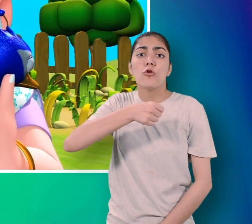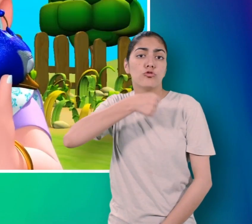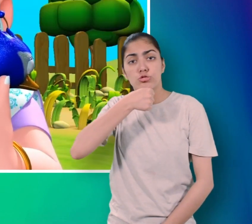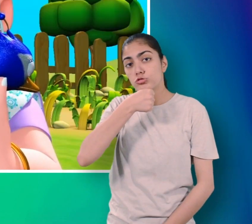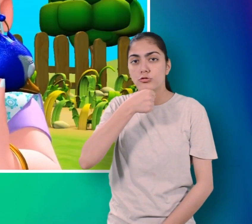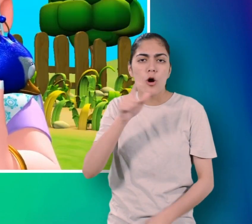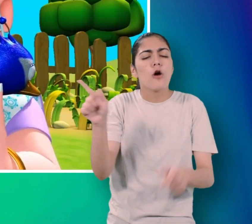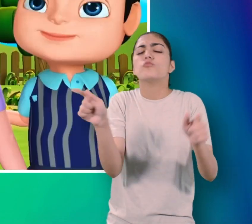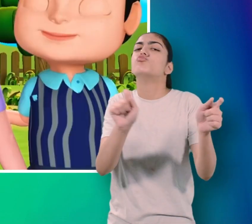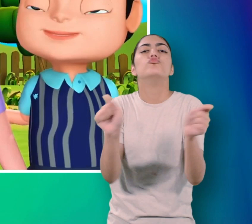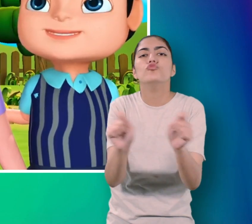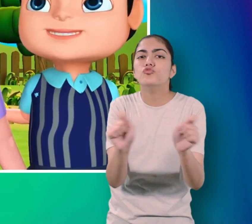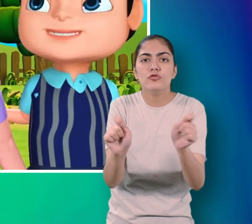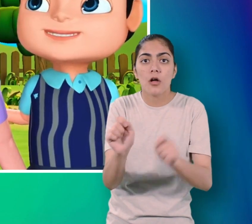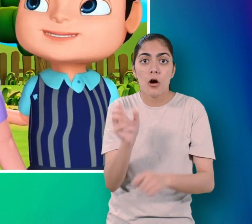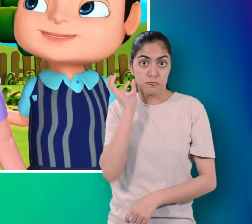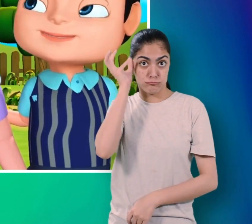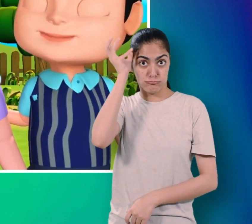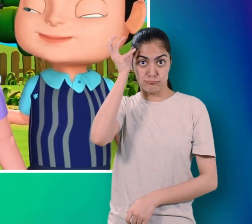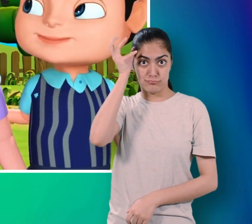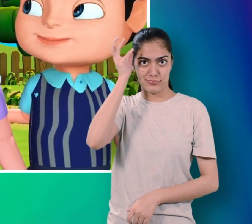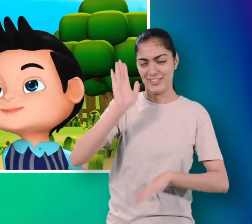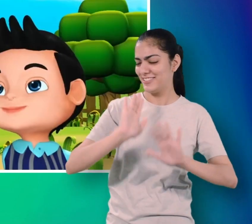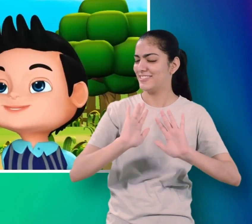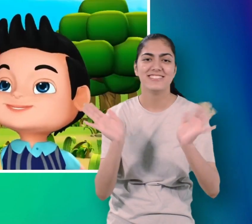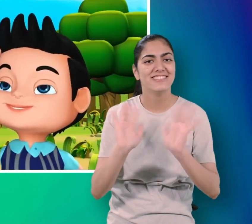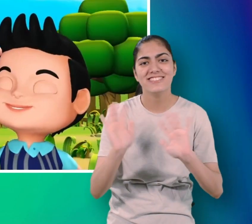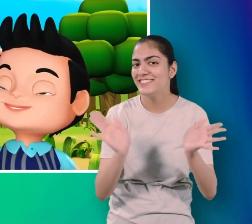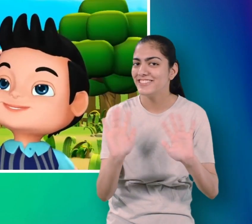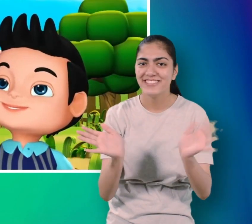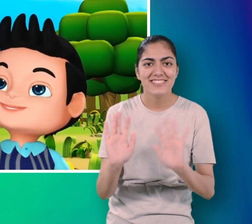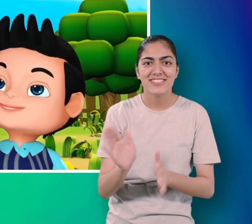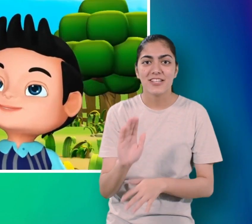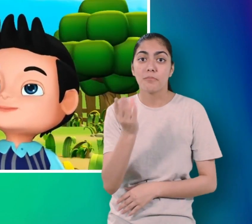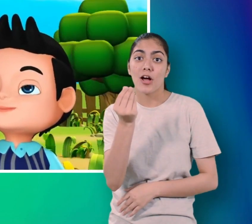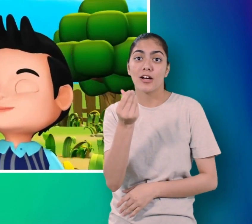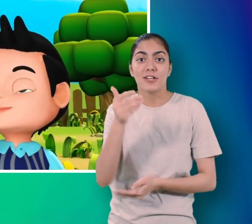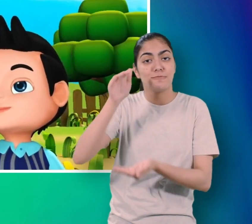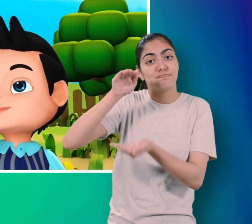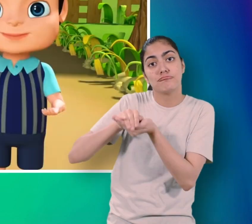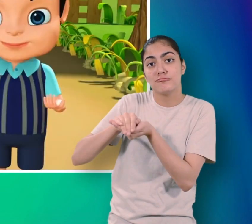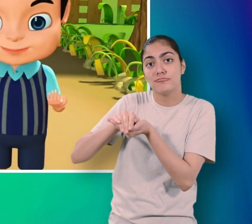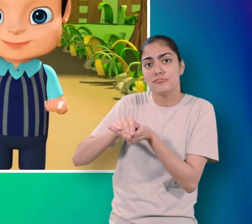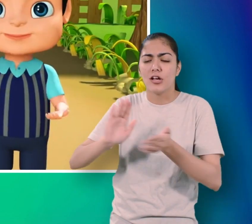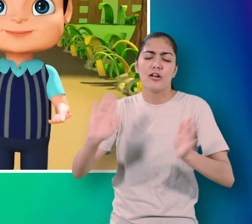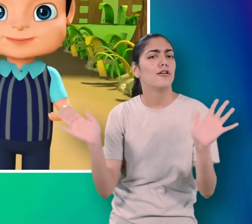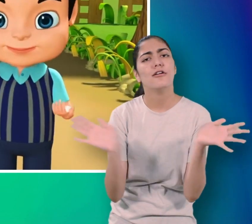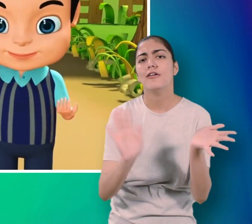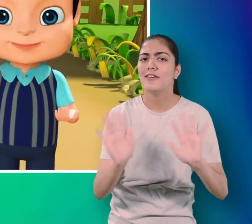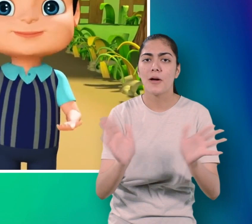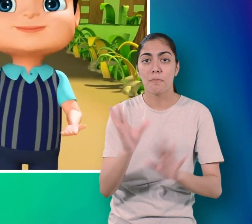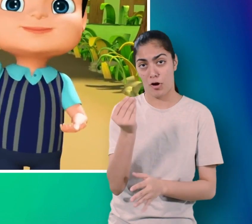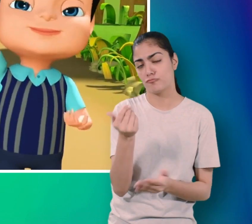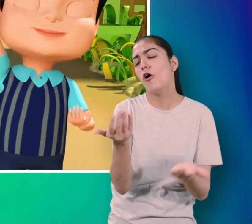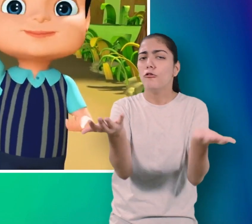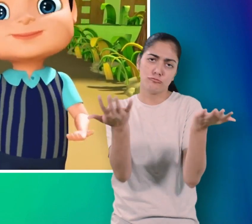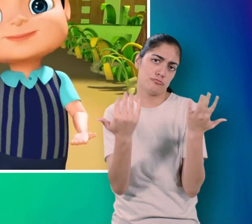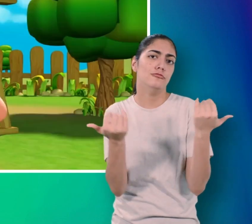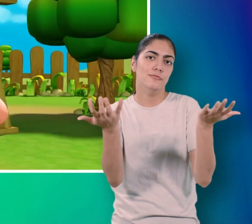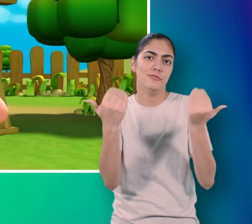अच्छी नानी त्यारी नानी रूसारू से छोड़ दे चल्दी से एक पैसा दे दे तू